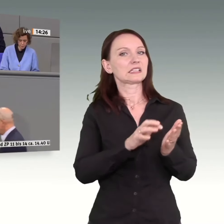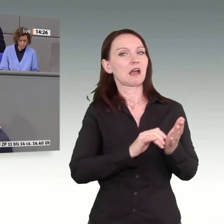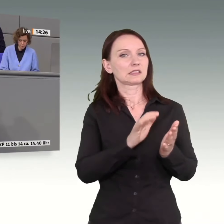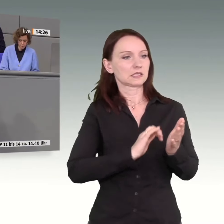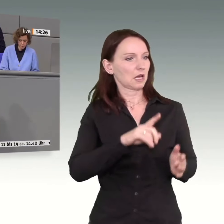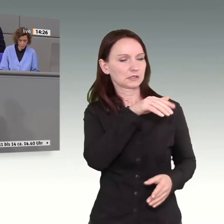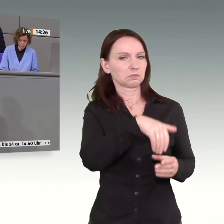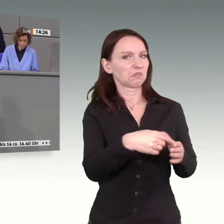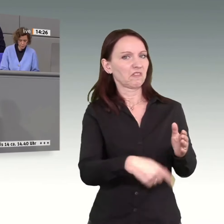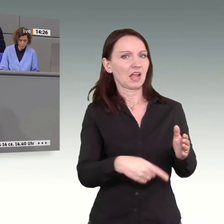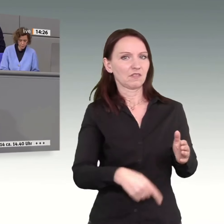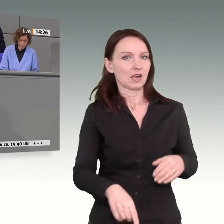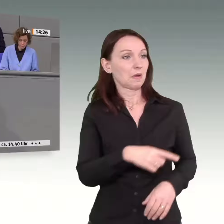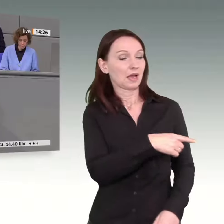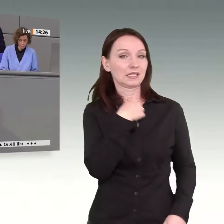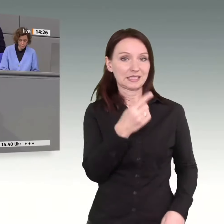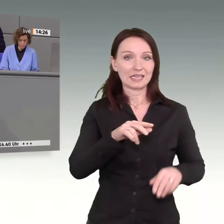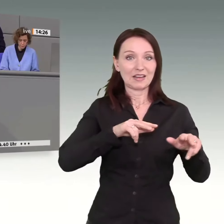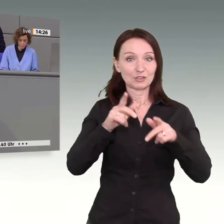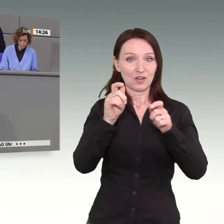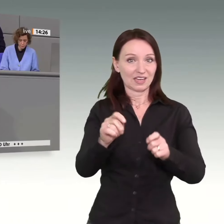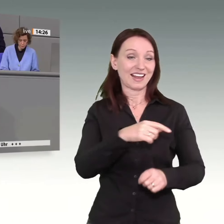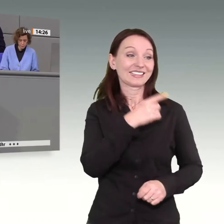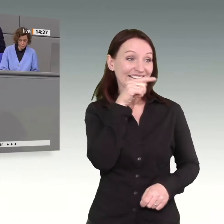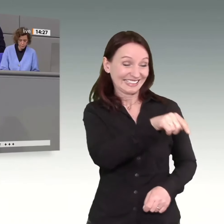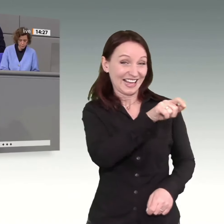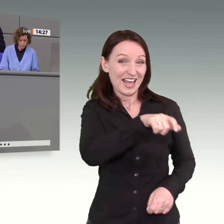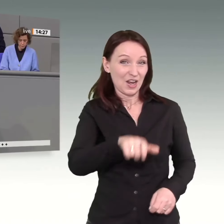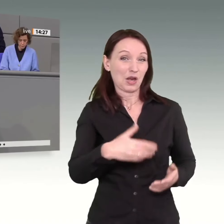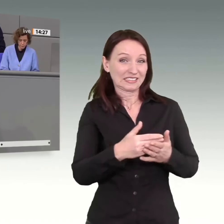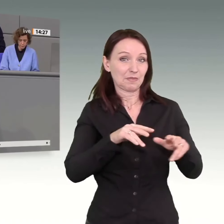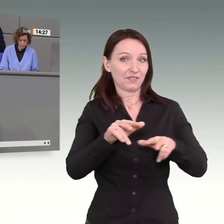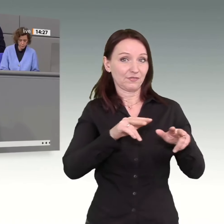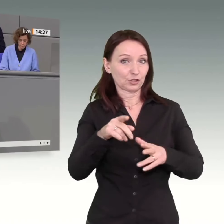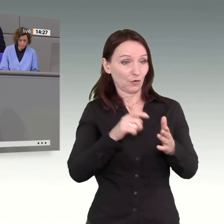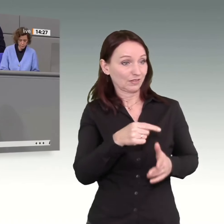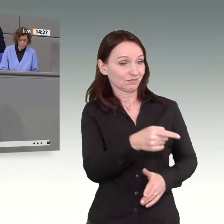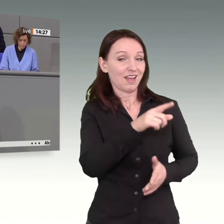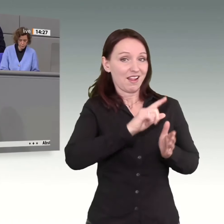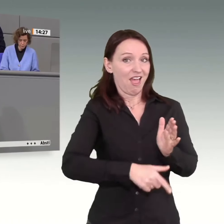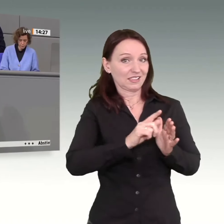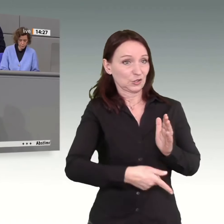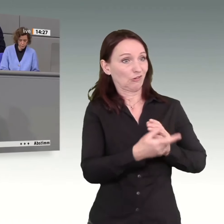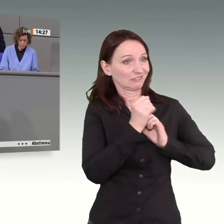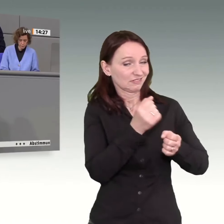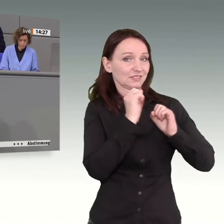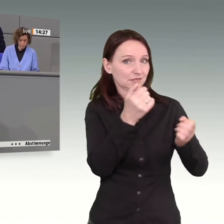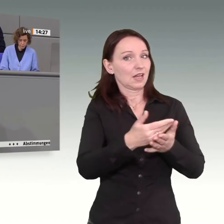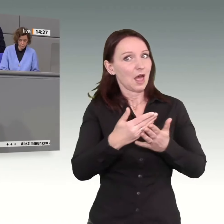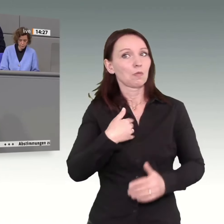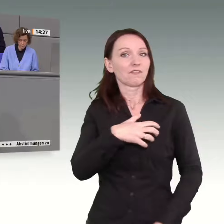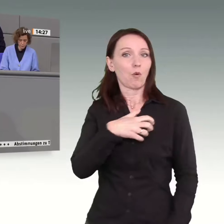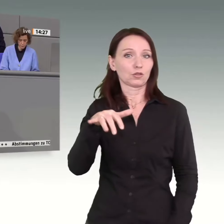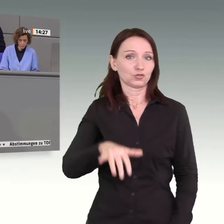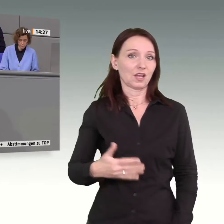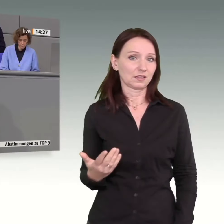ich, genau diese Leute sind die Wirtschaft, weil das die Leistungsträger sind, die unseren Wohlstand erwirtschaften. Und wir,